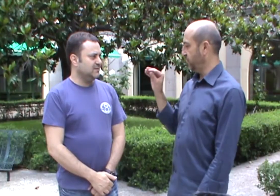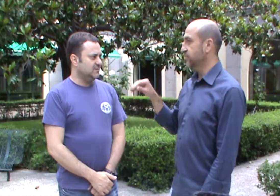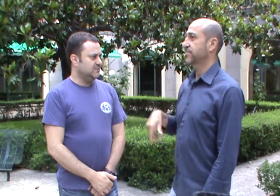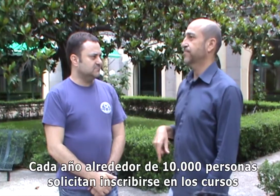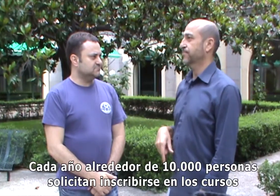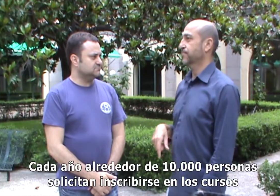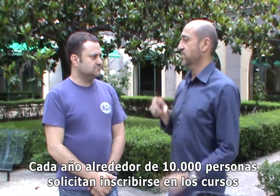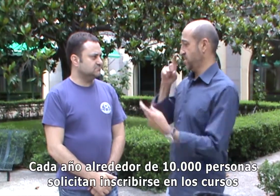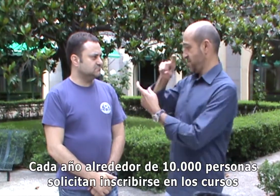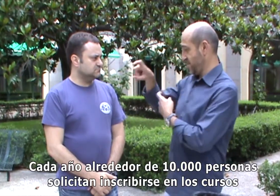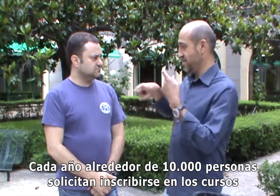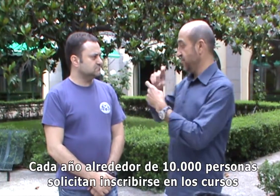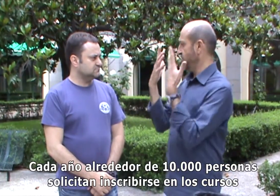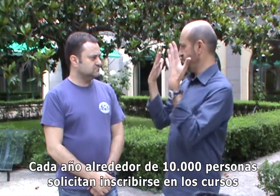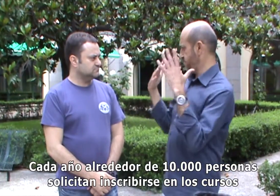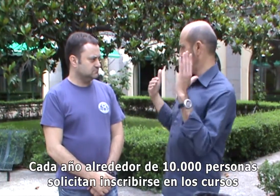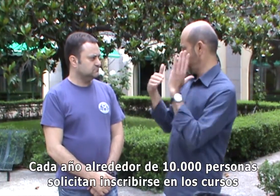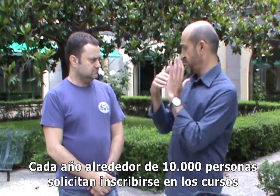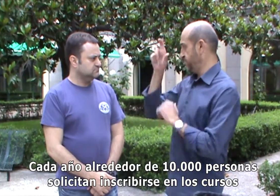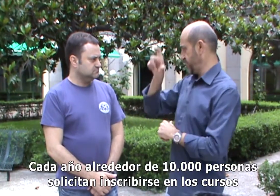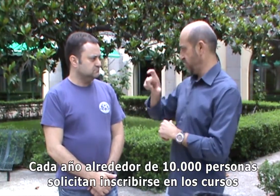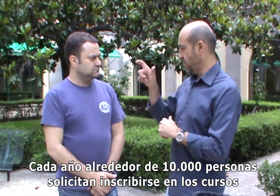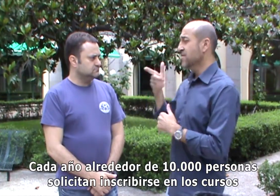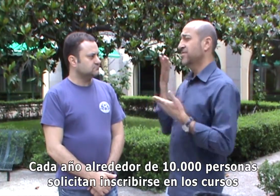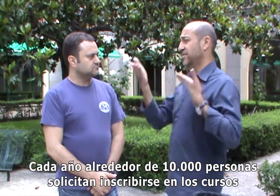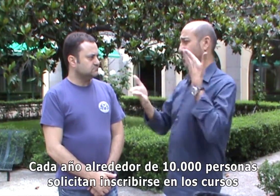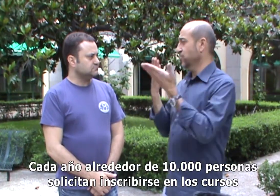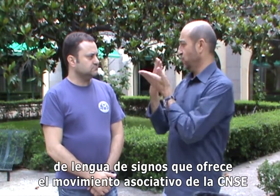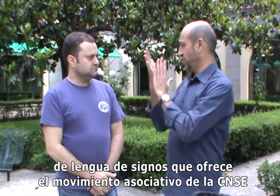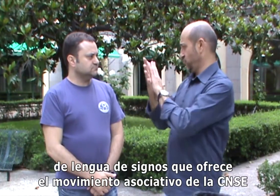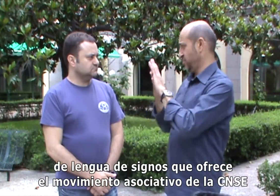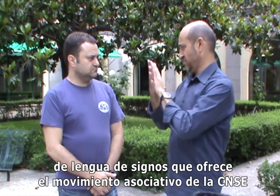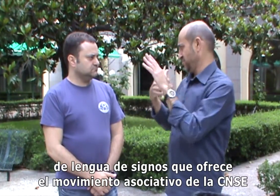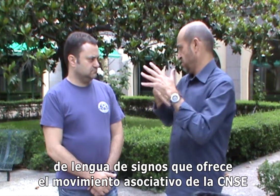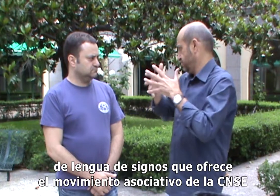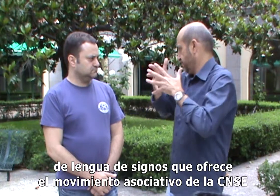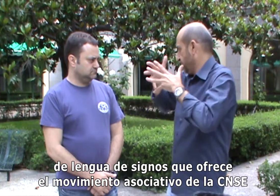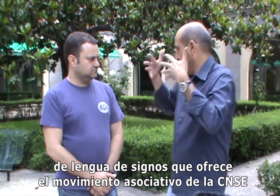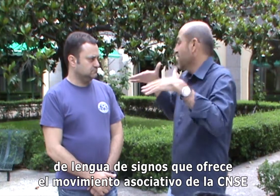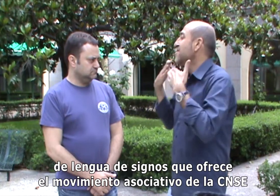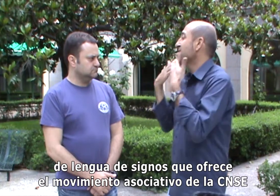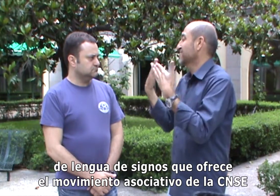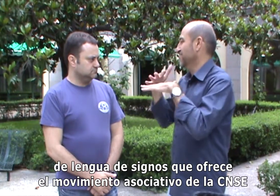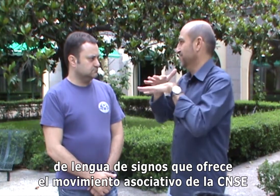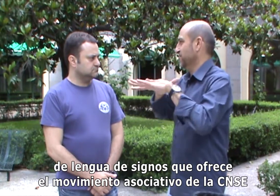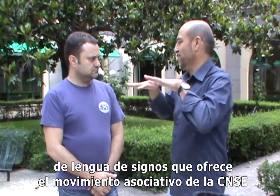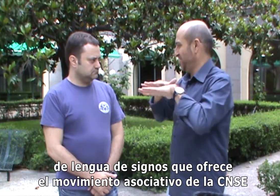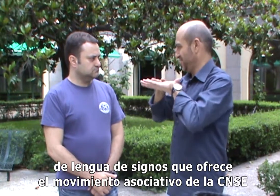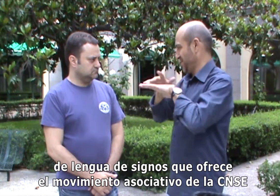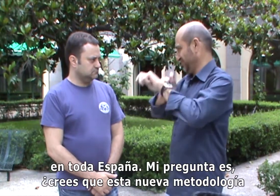Cada año, alrededor de 10.000 personas solicitan inscribirse en los cursos de lengua de signos que ofrece el movimiento asociativo de la CENSE en toda